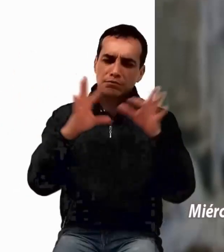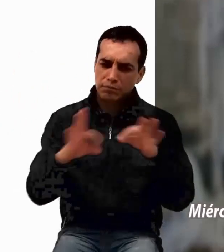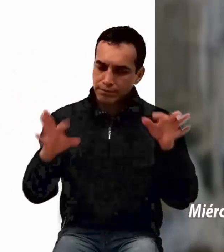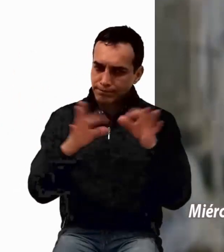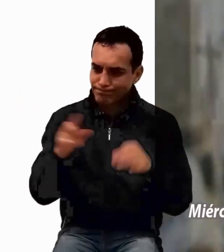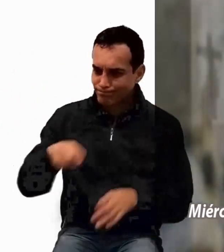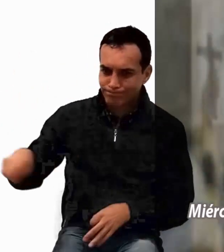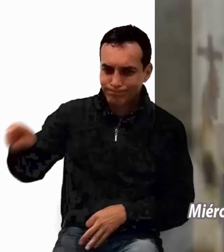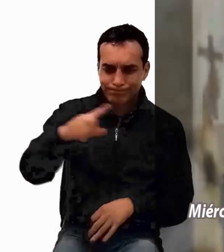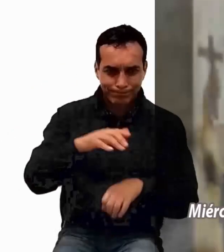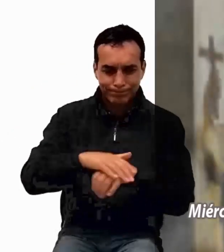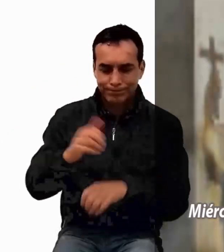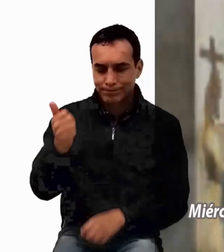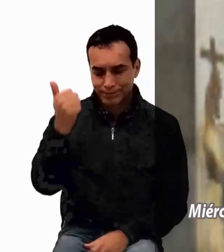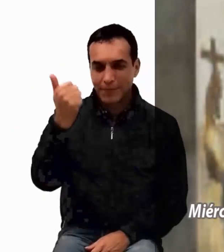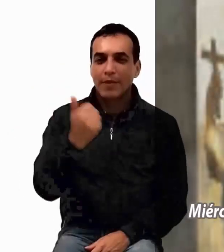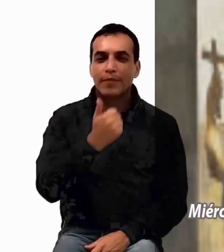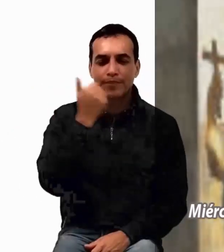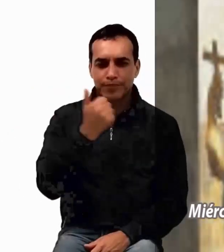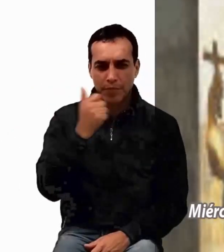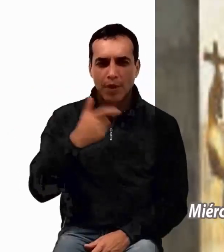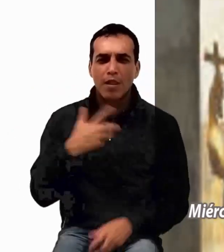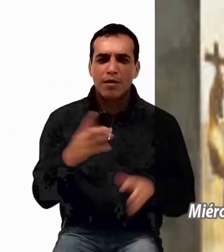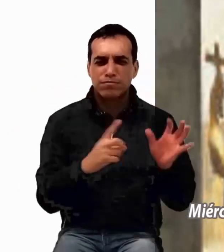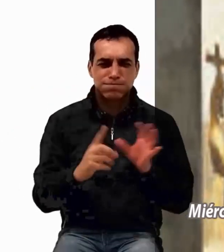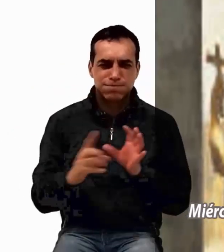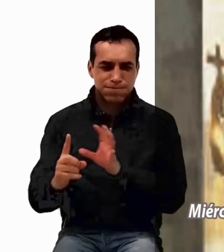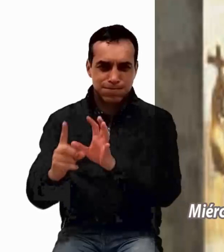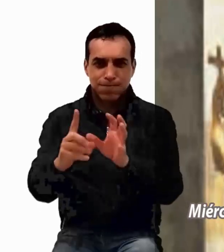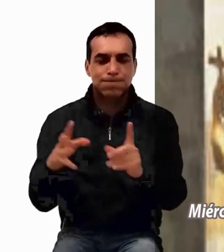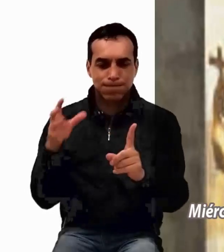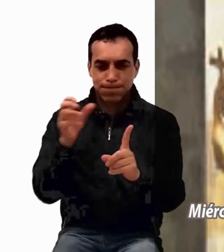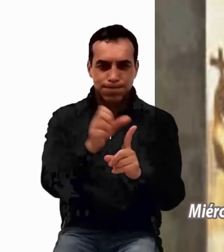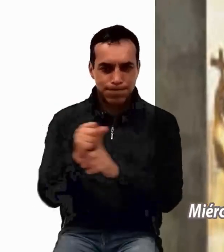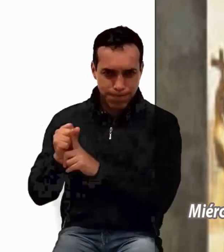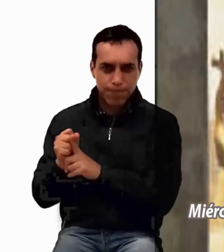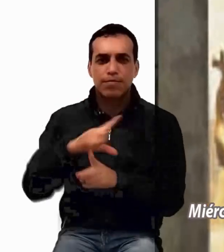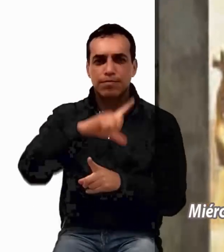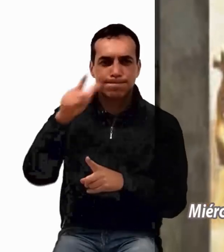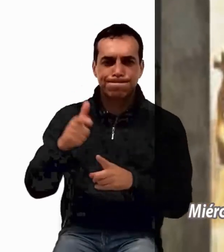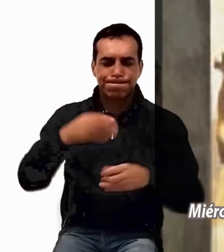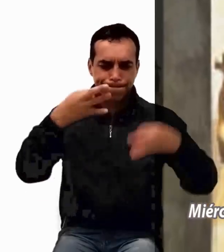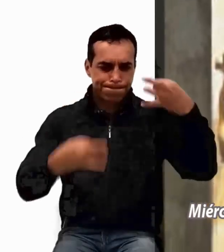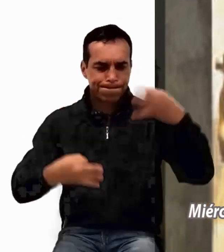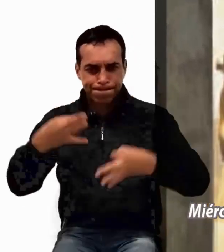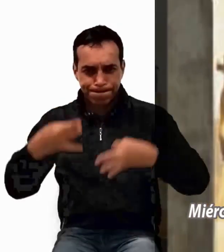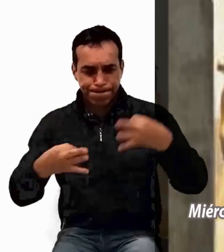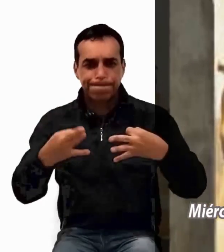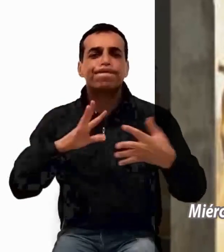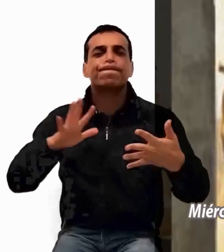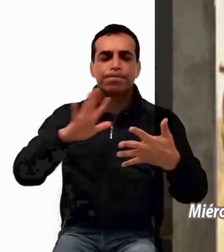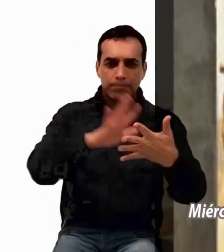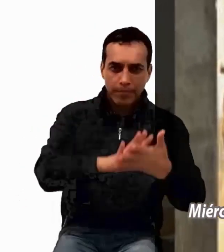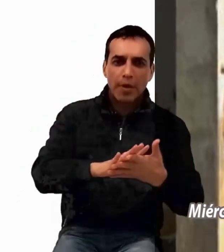Los perseguirán y los apresarán, los llevarán a los tribunales y a la cárcel, y los harán comparecer ante